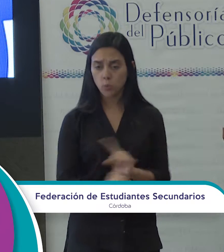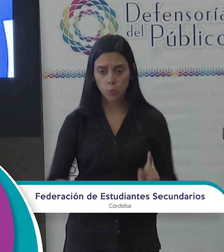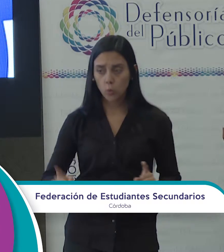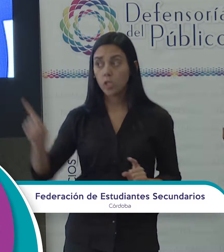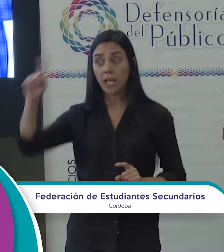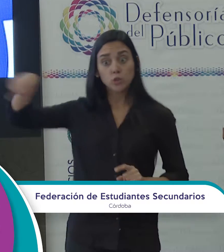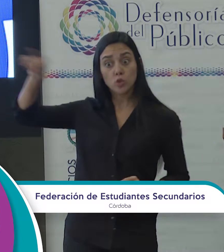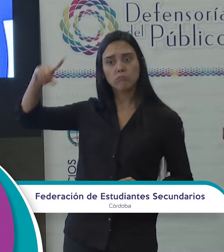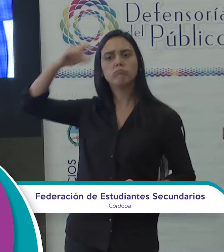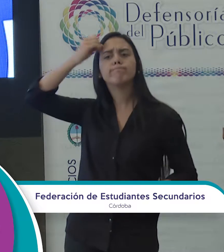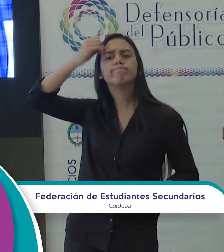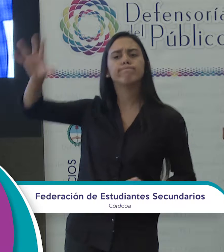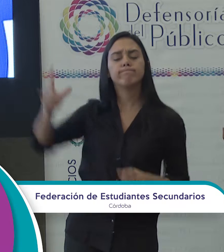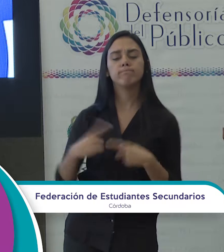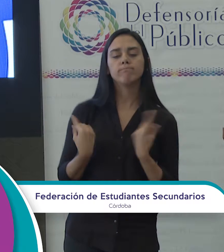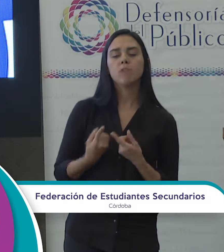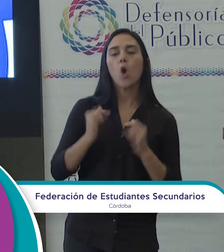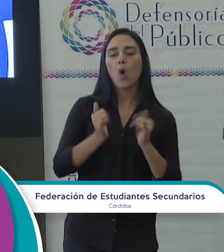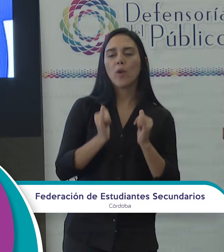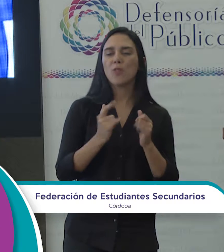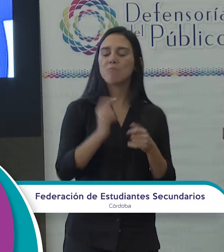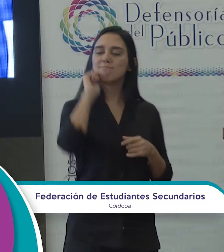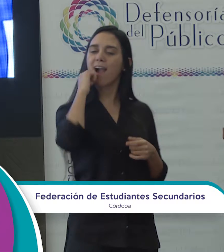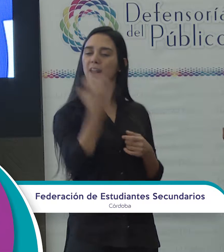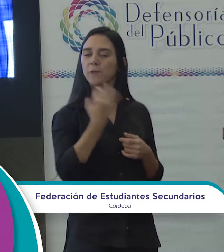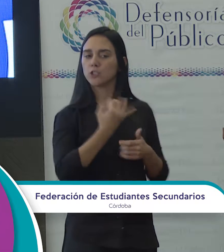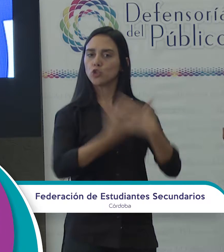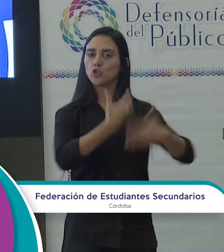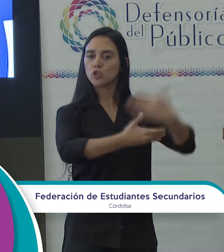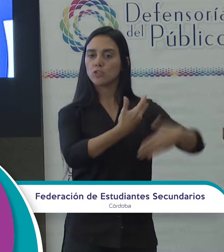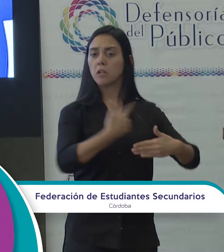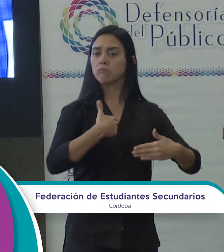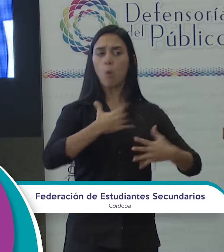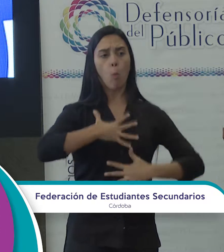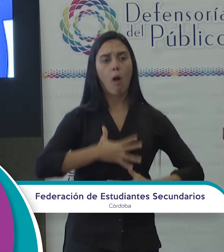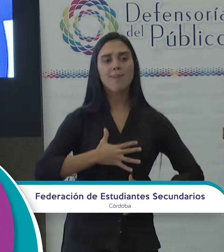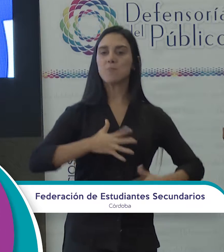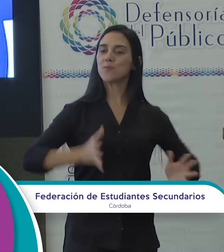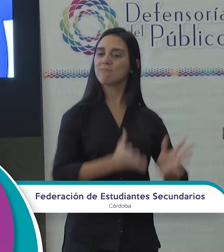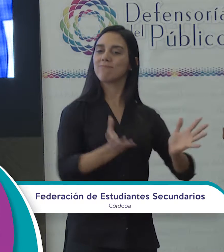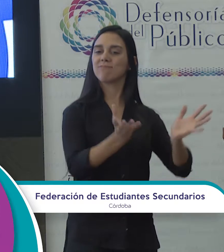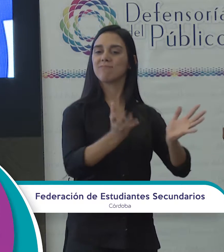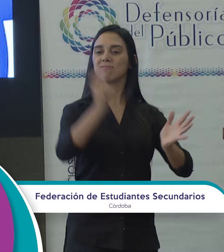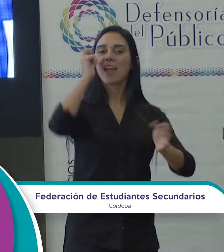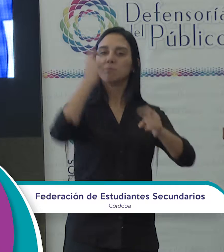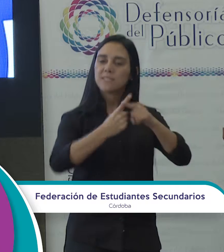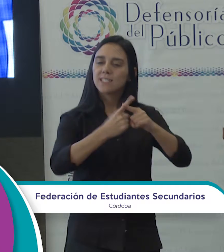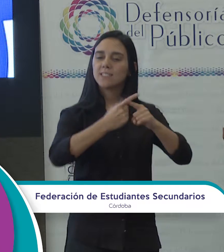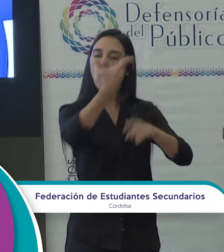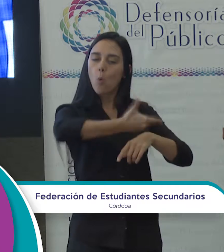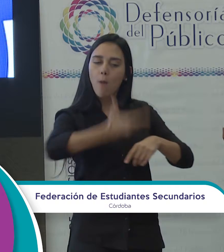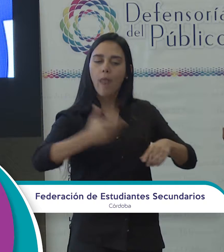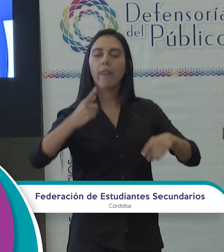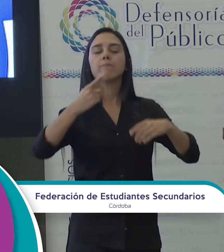la juventud es una estación maravillosa, que los jóvenes son los que nos están conduciendo a nuevos puertos, son los que deben abrir la experiencia humana hacia nuevos